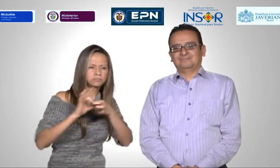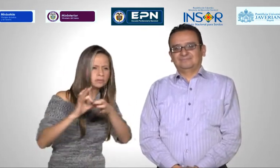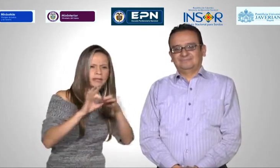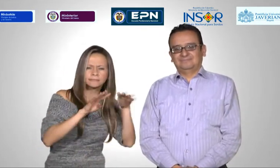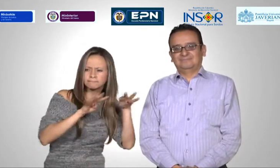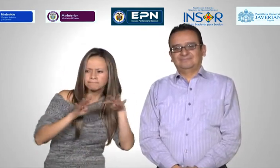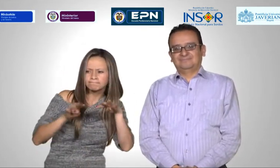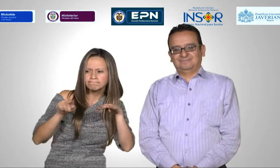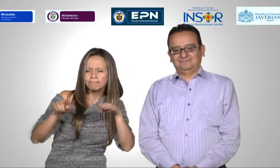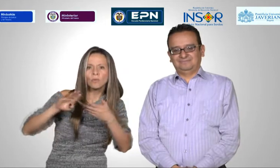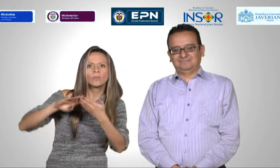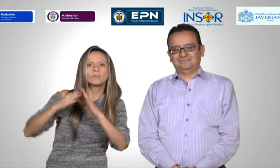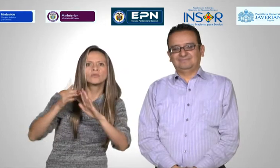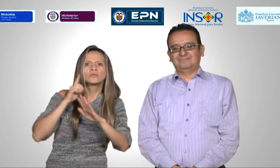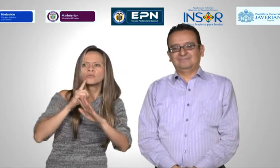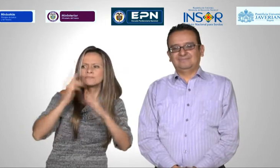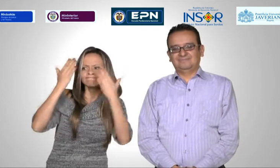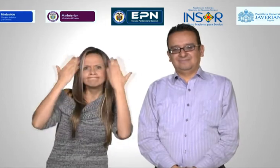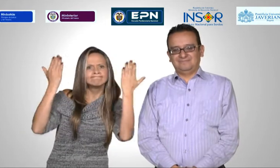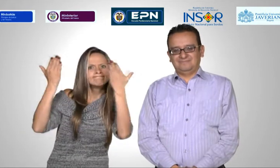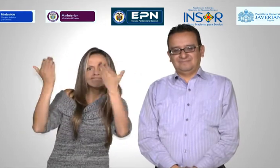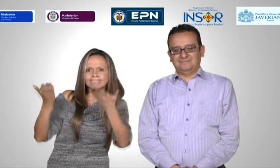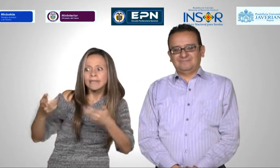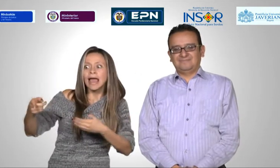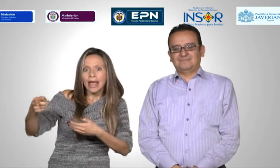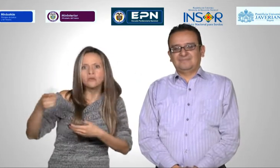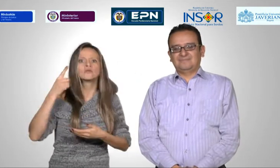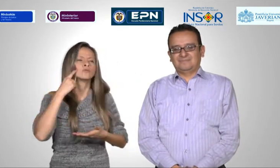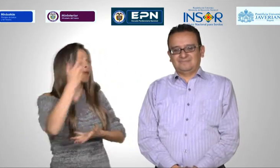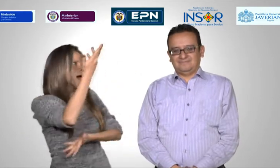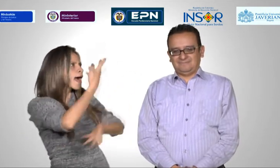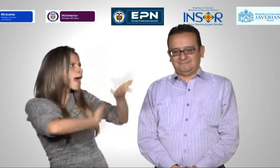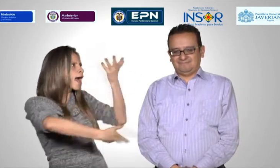Conoceremos de qué se trata el derecho humano a la justicia